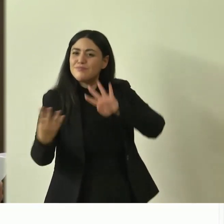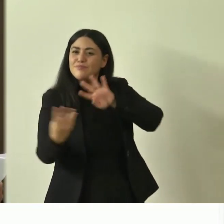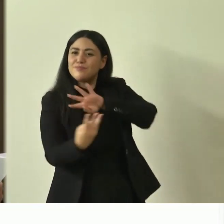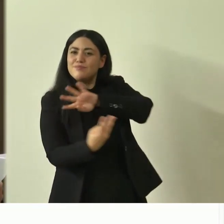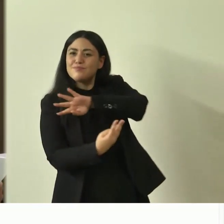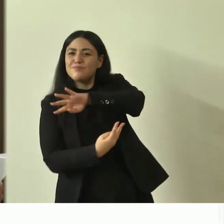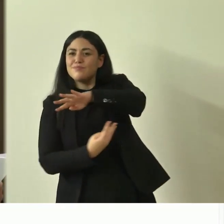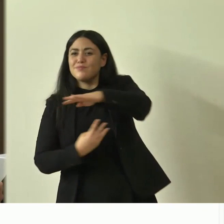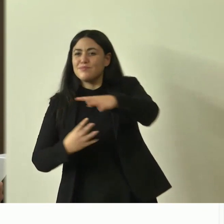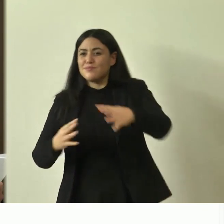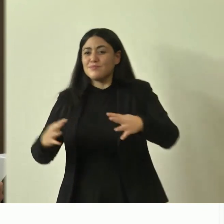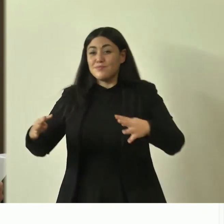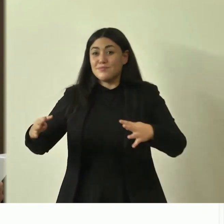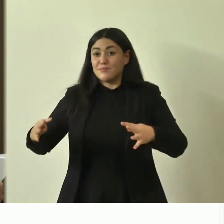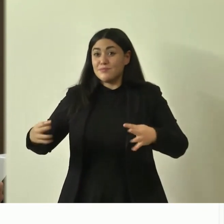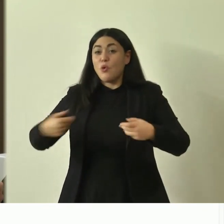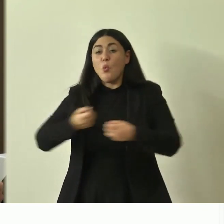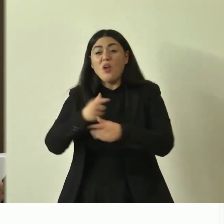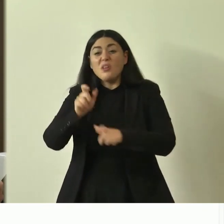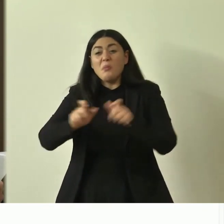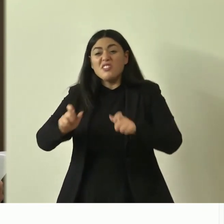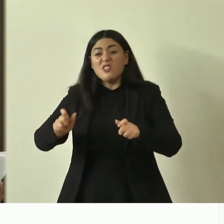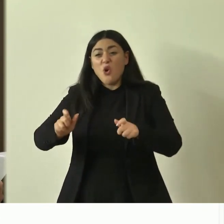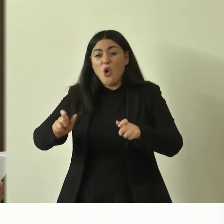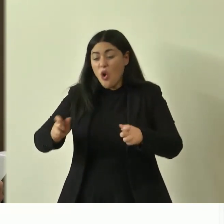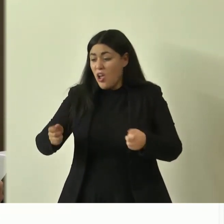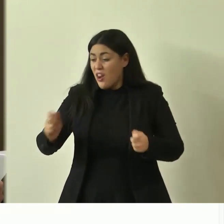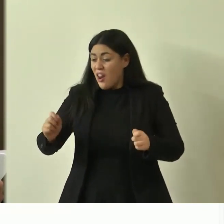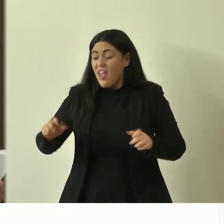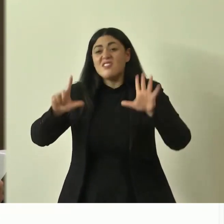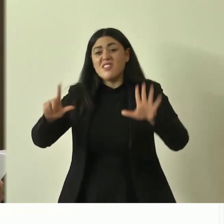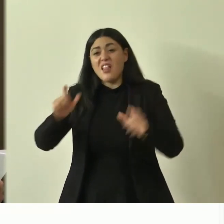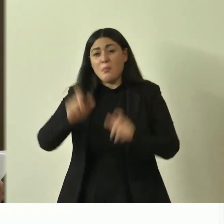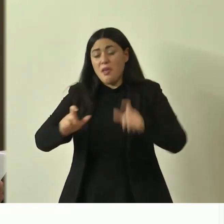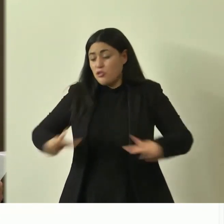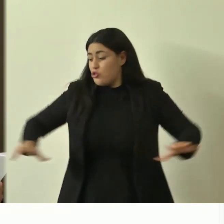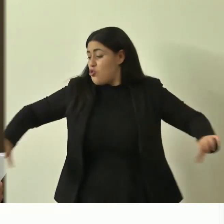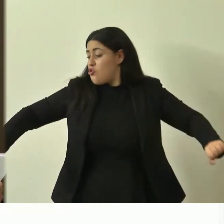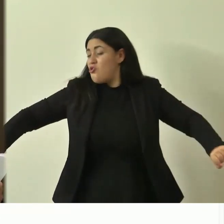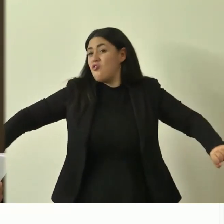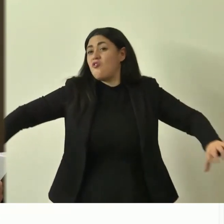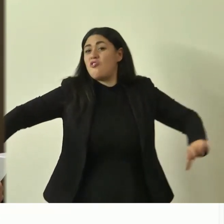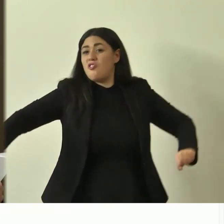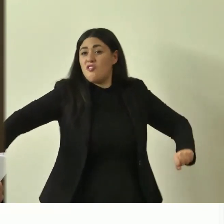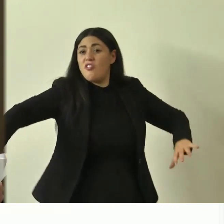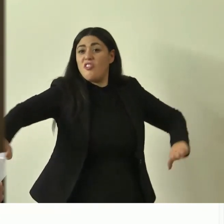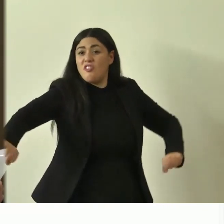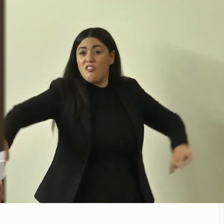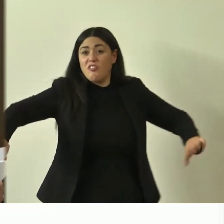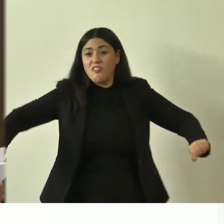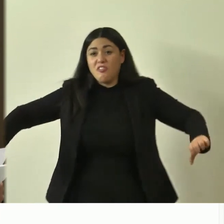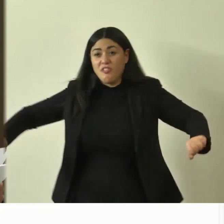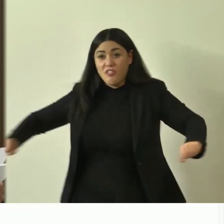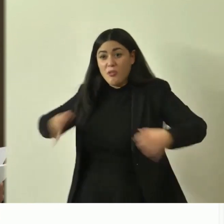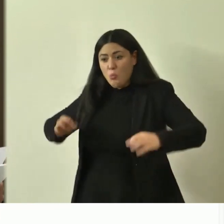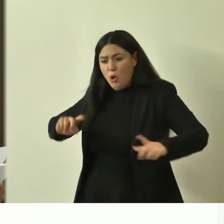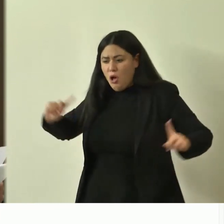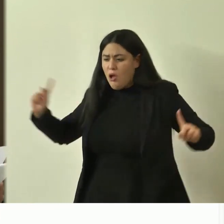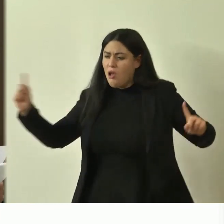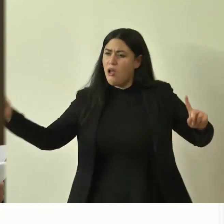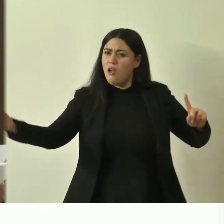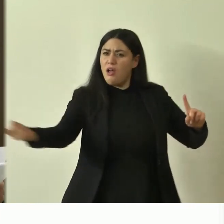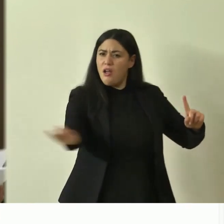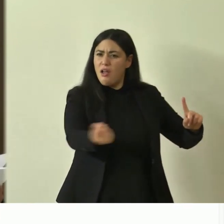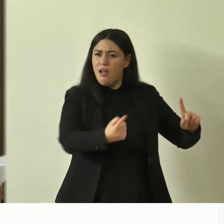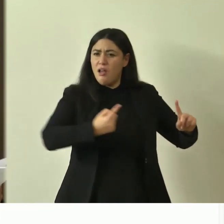chiedeva quindici braccia e passa a circondarlo. Sotto questa quercia il resto della selva scompariva così come